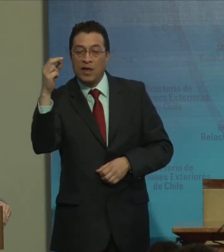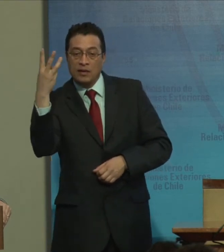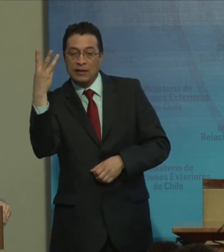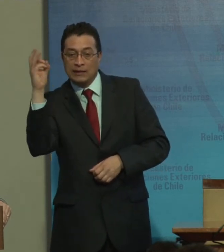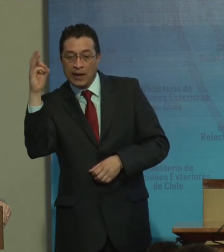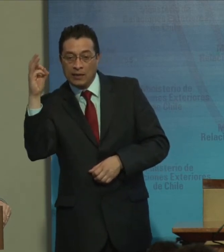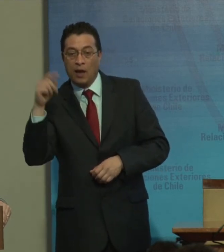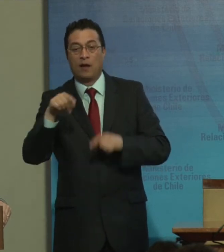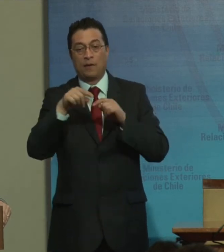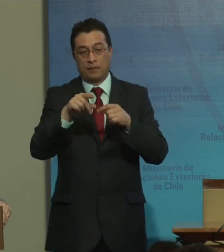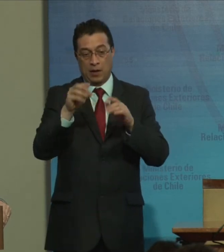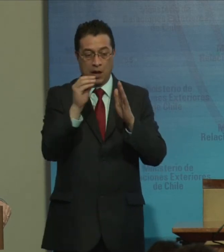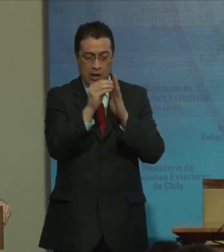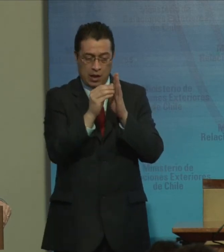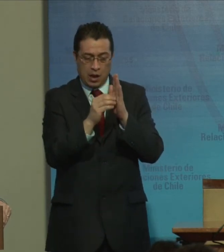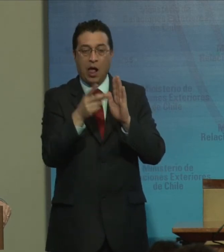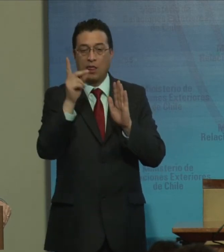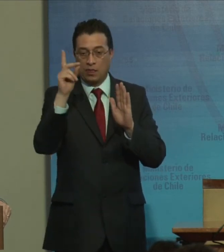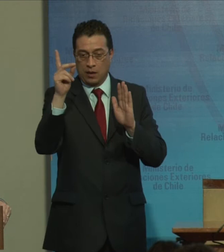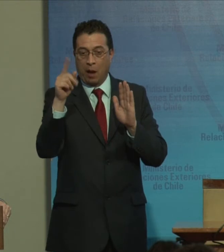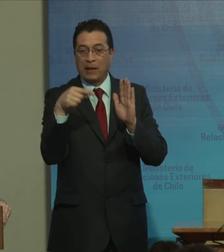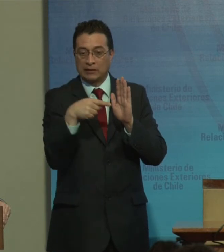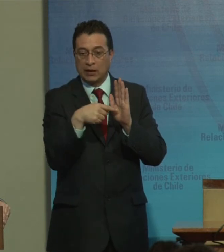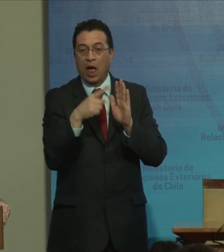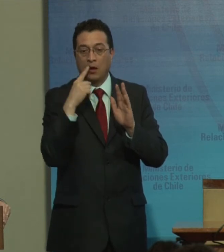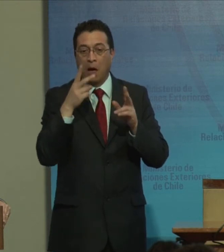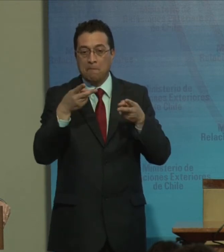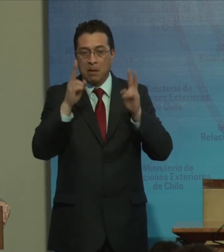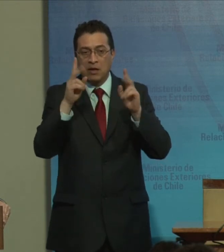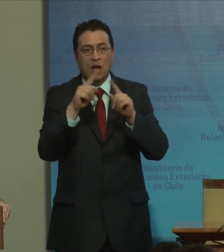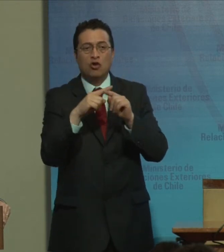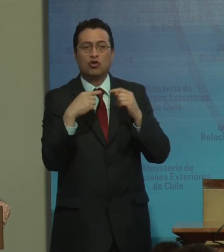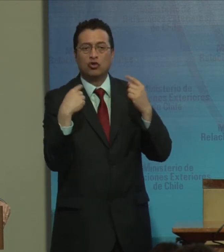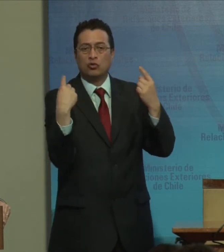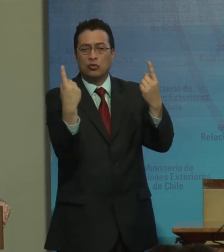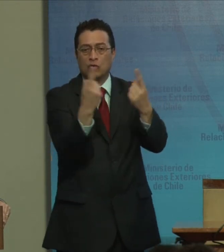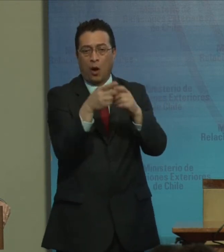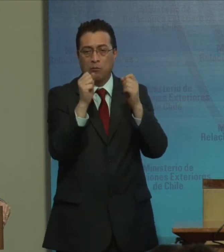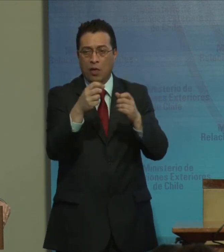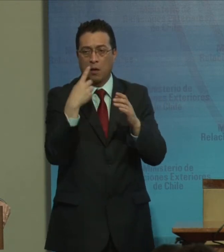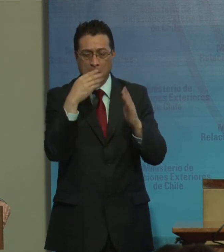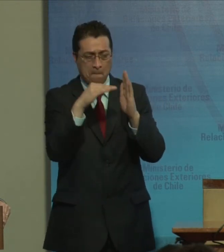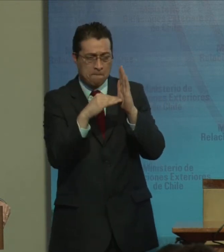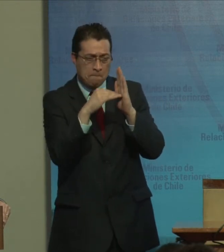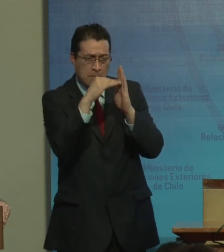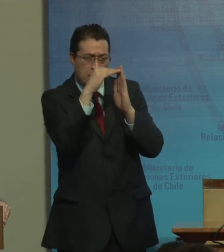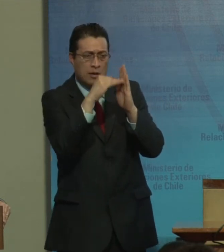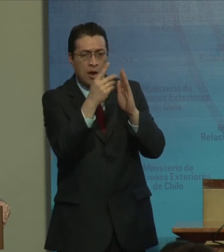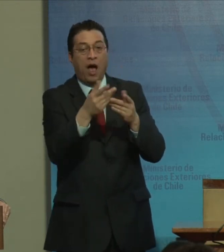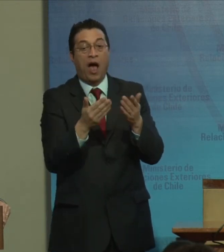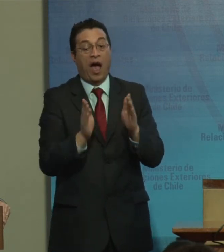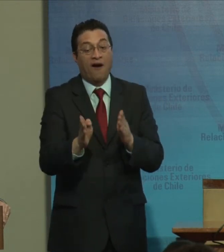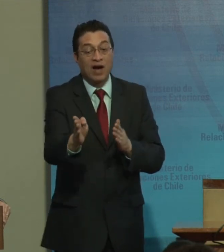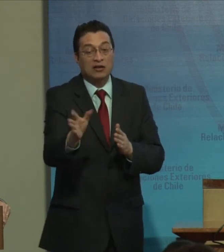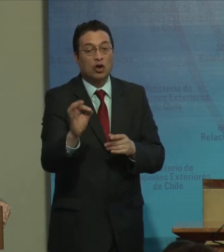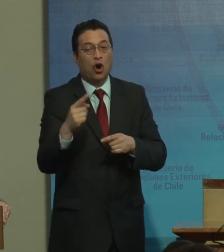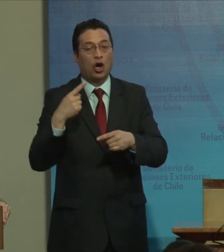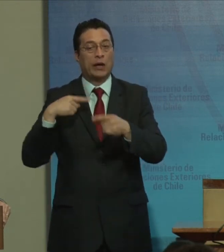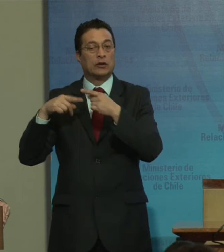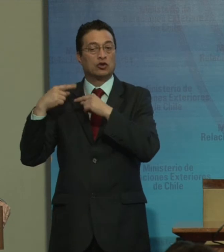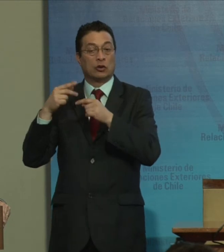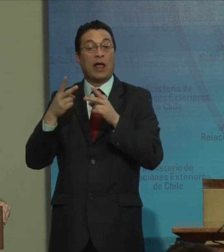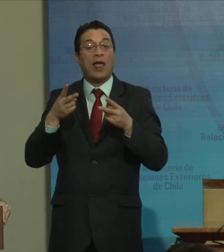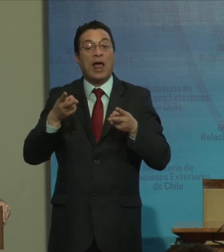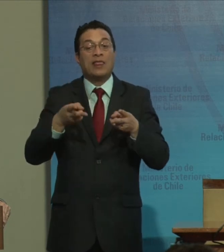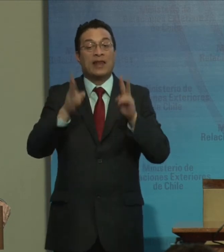indicadores de discapacidad que permitan que transversalmente podamos medir avances o retrocesos en cuanto a